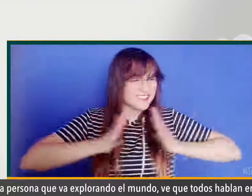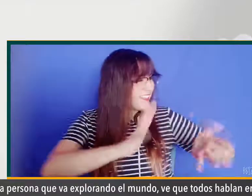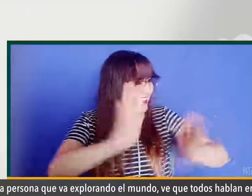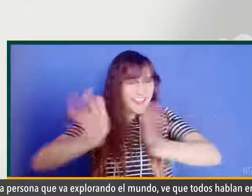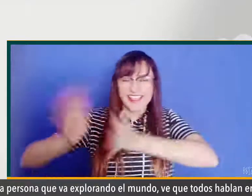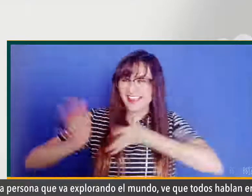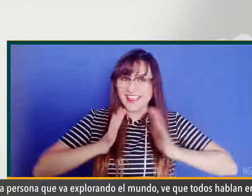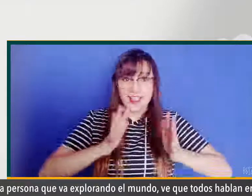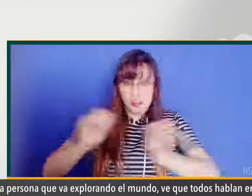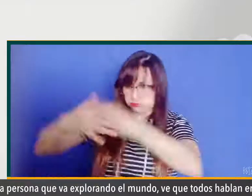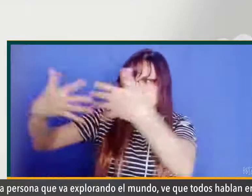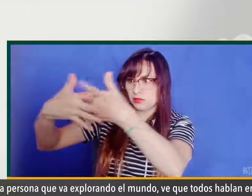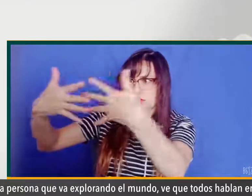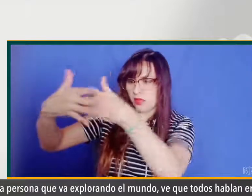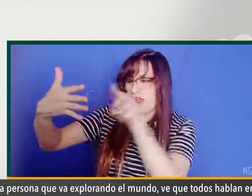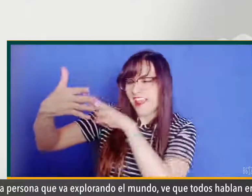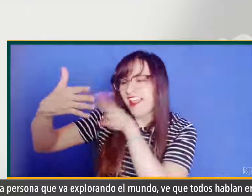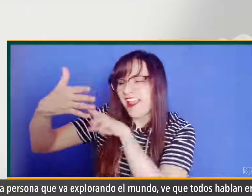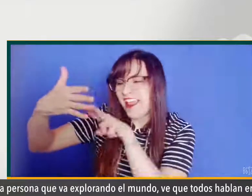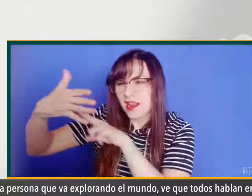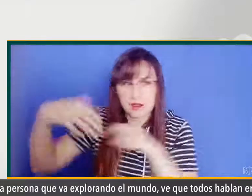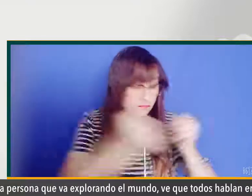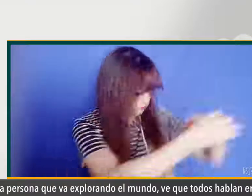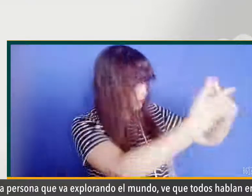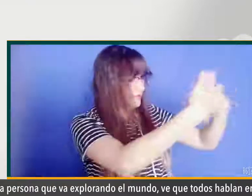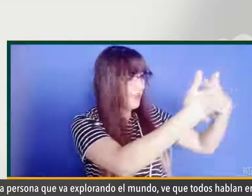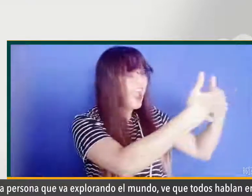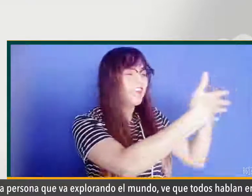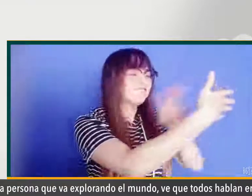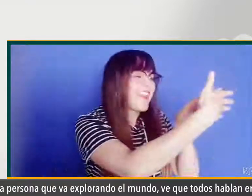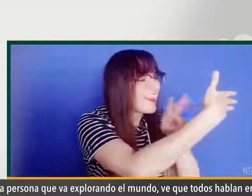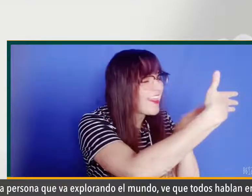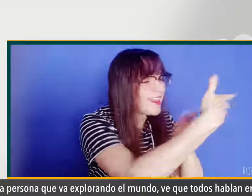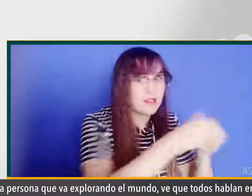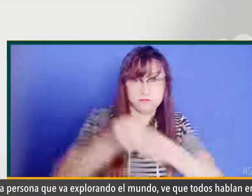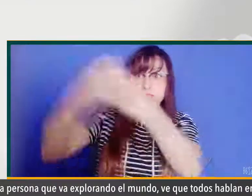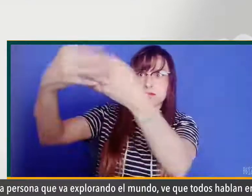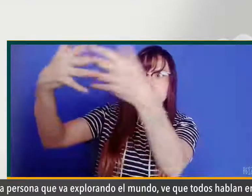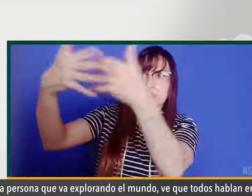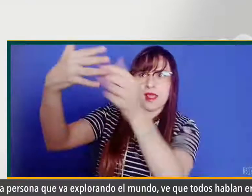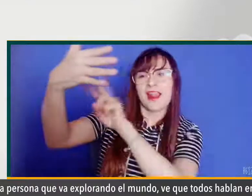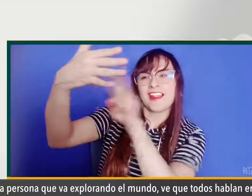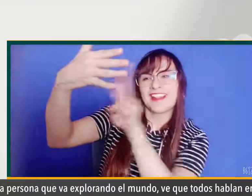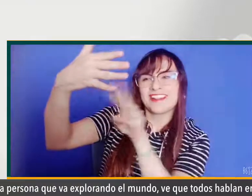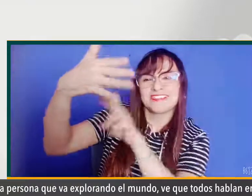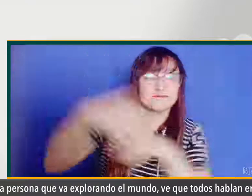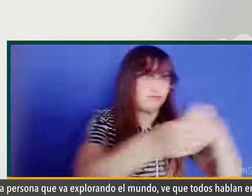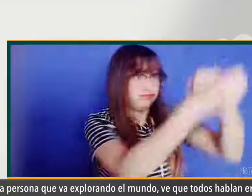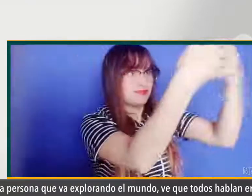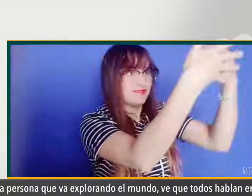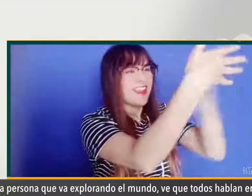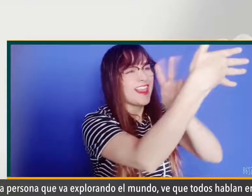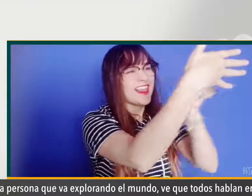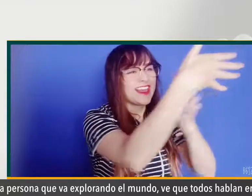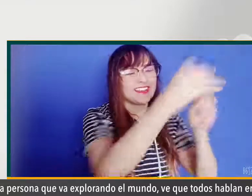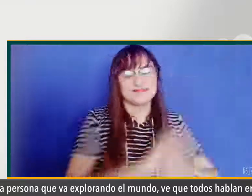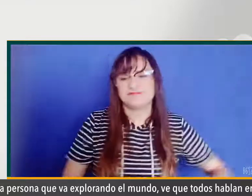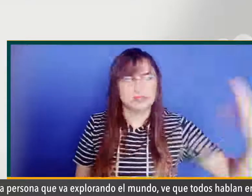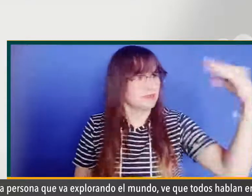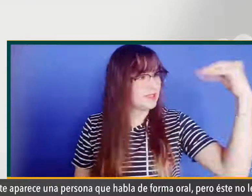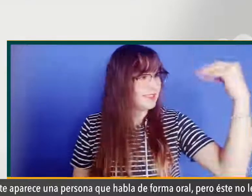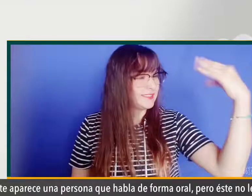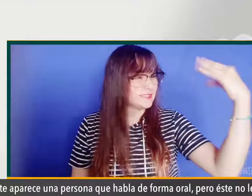todos hablan en lengua de señas. Luego encuentra textos escritos por todas partes y puede leer con